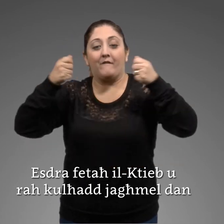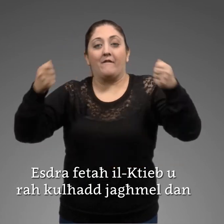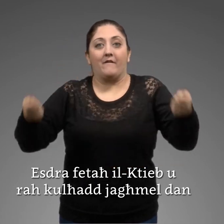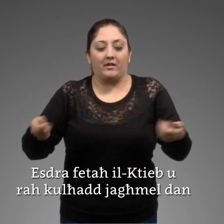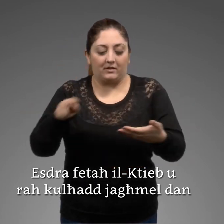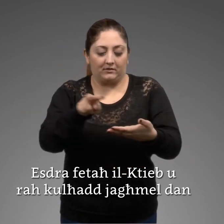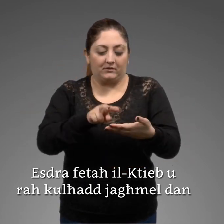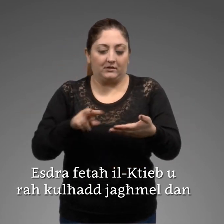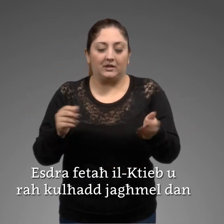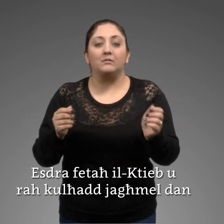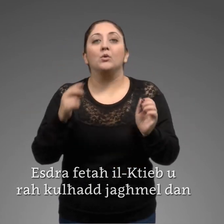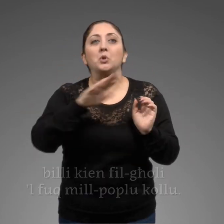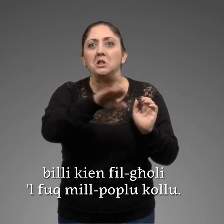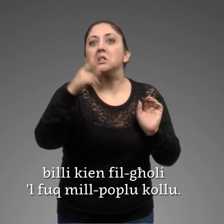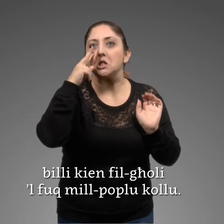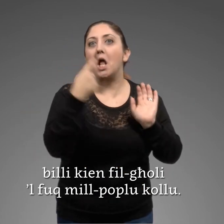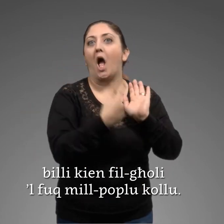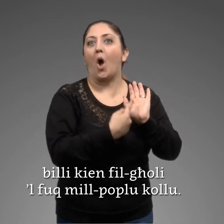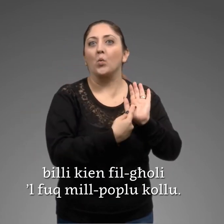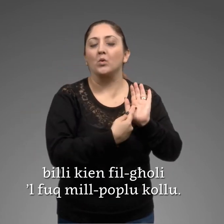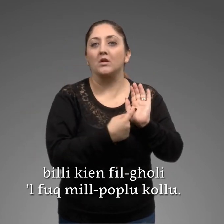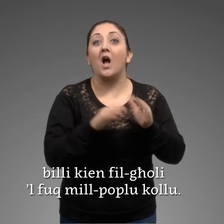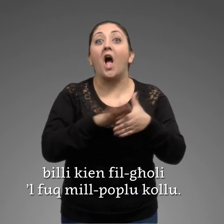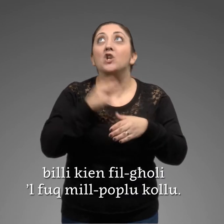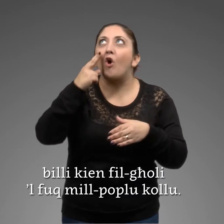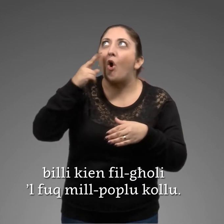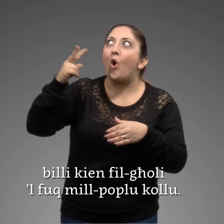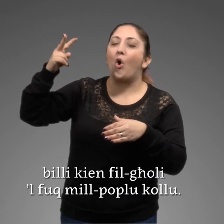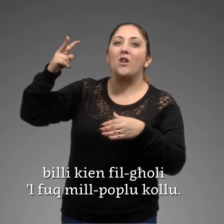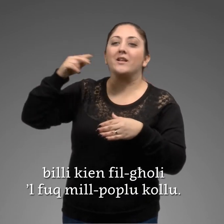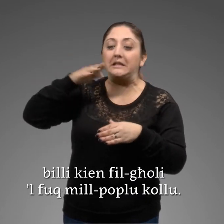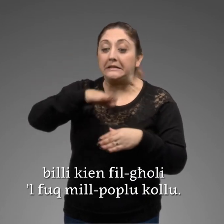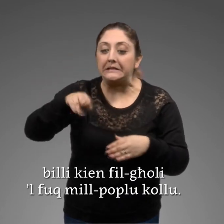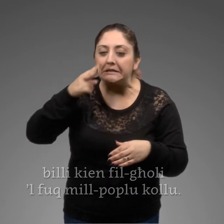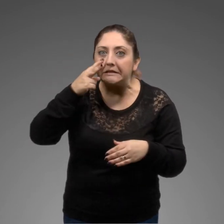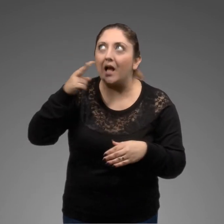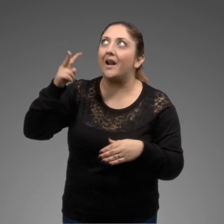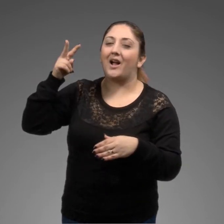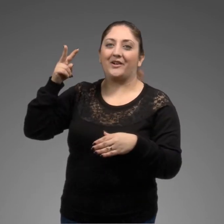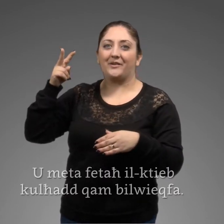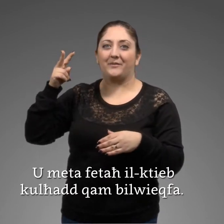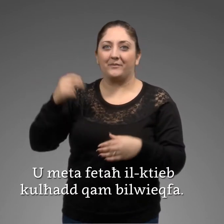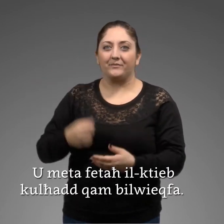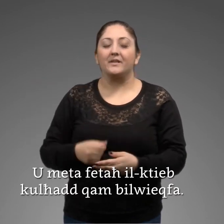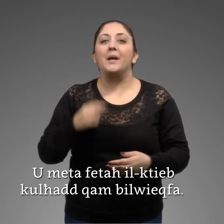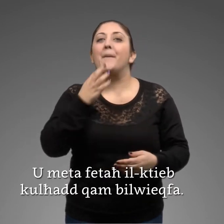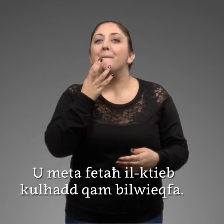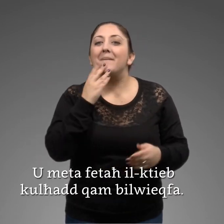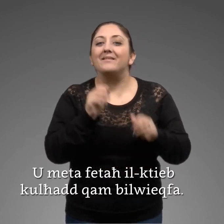raħ kull ħat jammel dan billi kien fil-oli u l-fuq mil-poplu kollu U meta fetax il